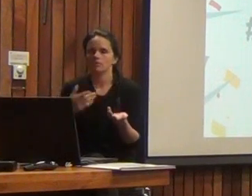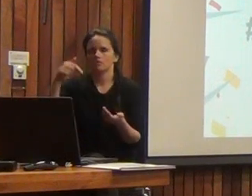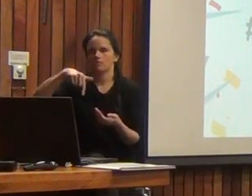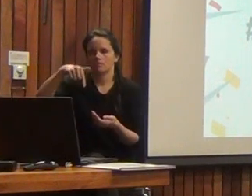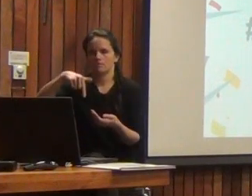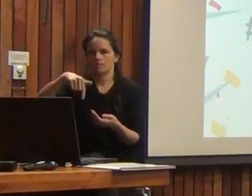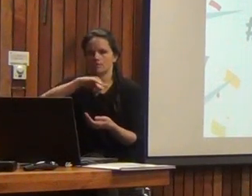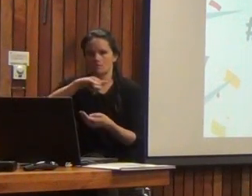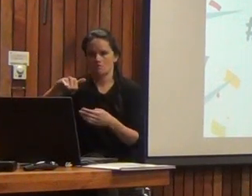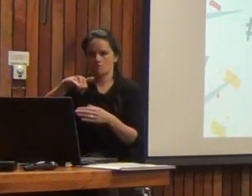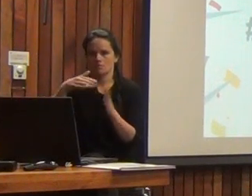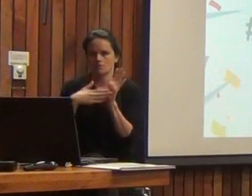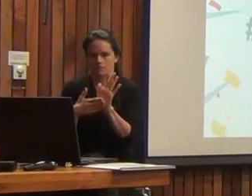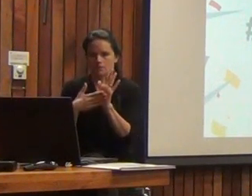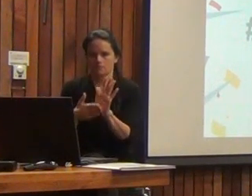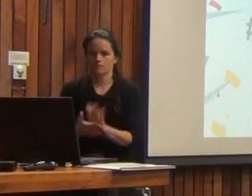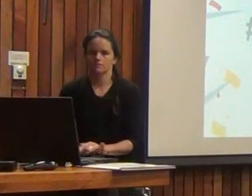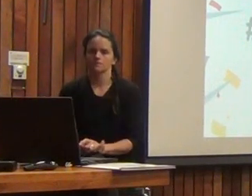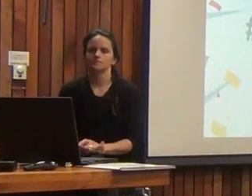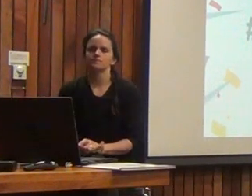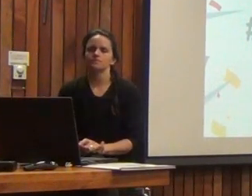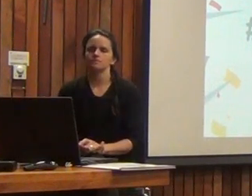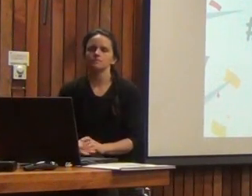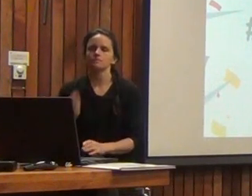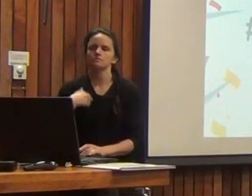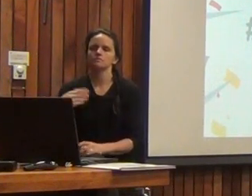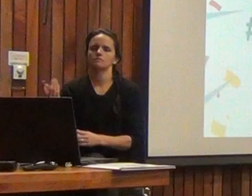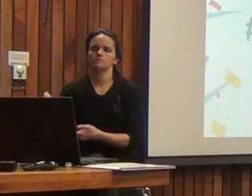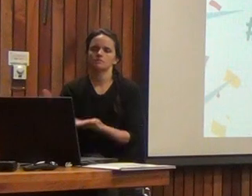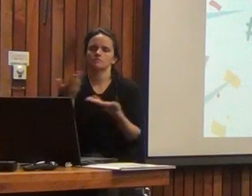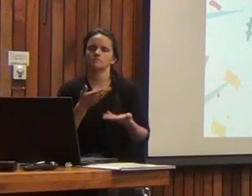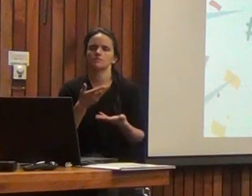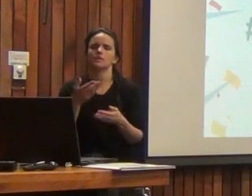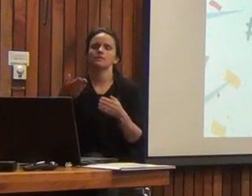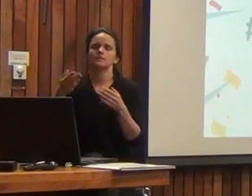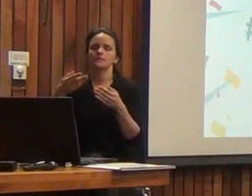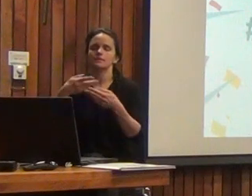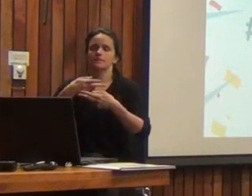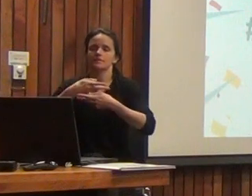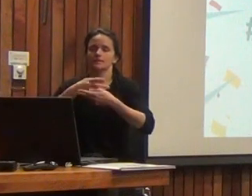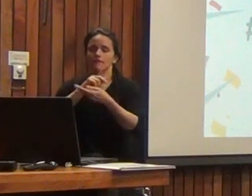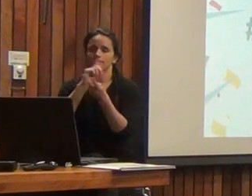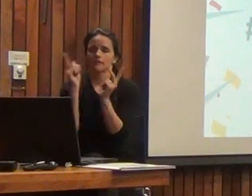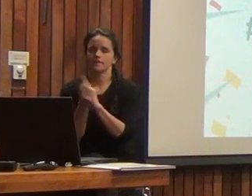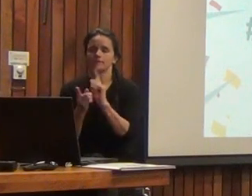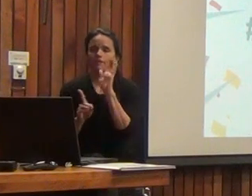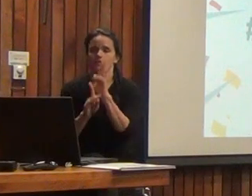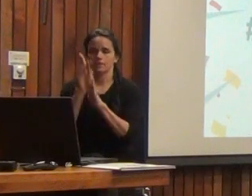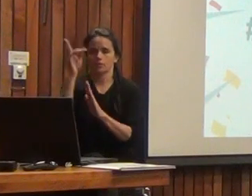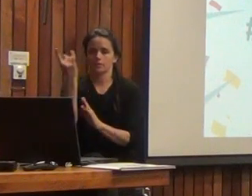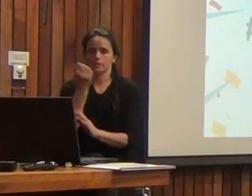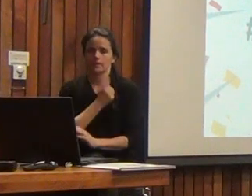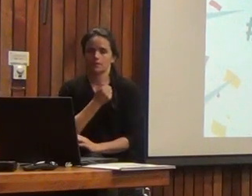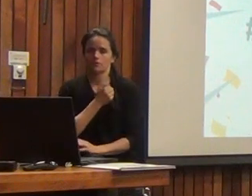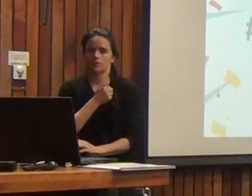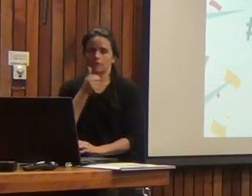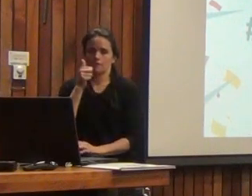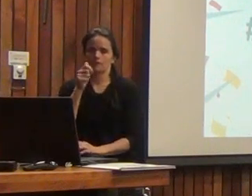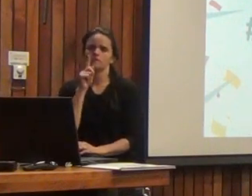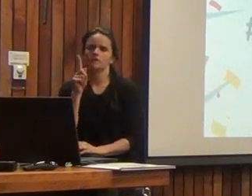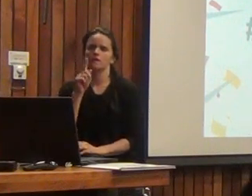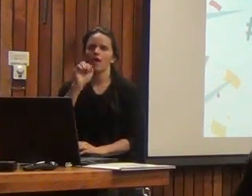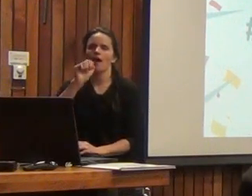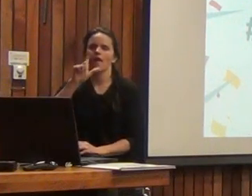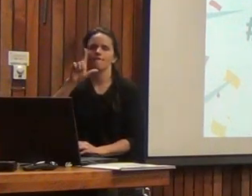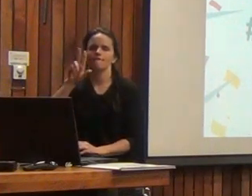Para comenzar con el evento, daremos paso al director de Transferencia y Desarrollo de la Pontificia Universidad Católica de Chile, Álvaro